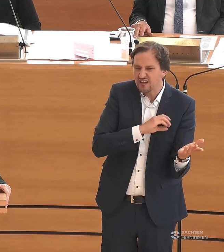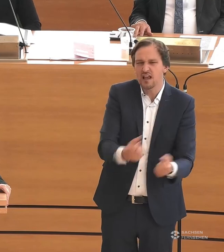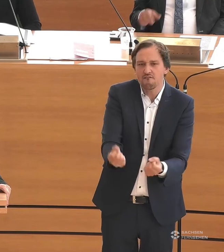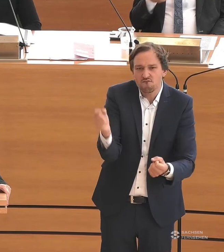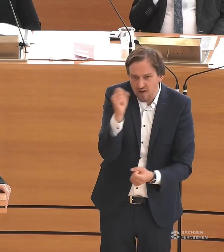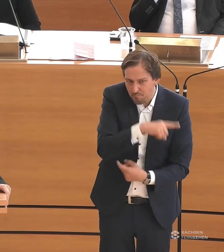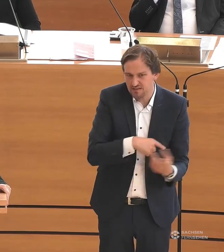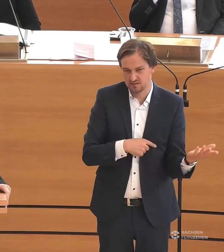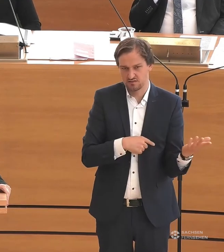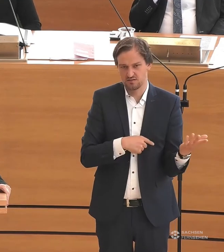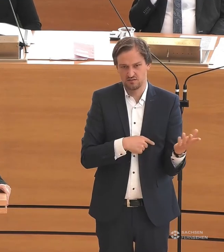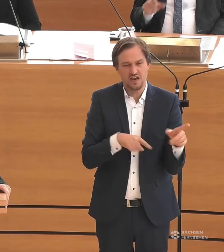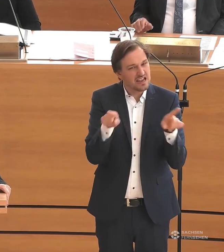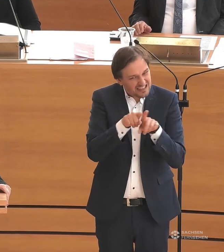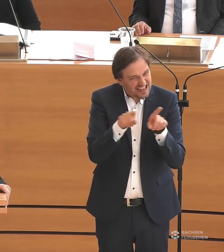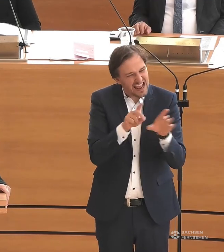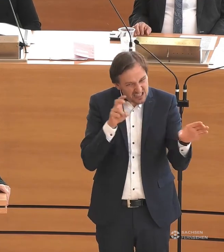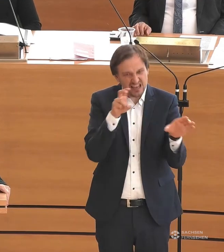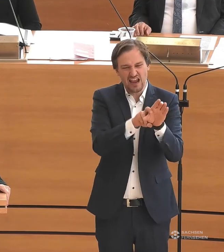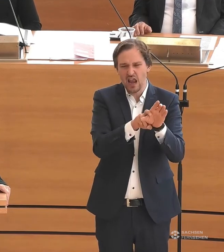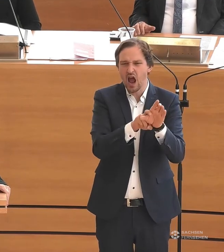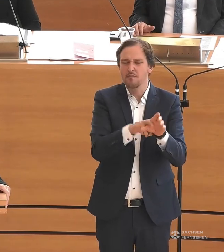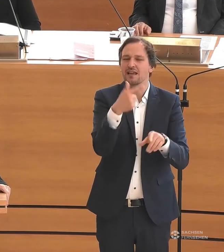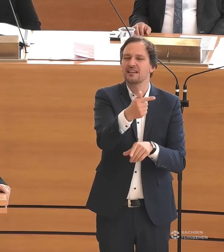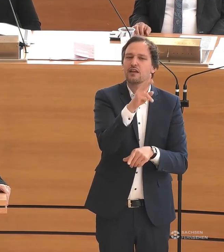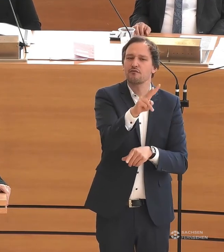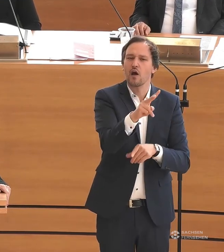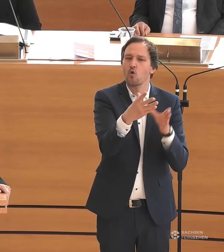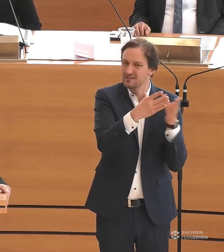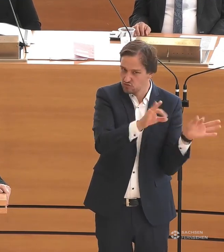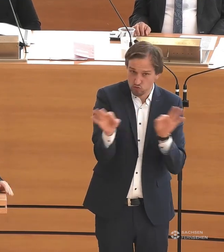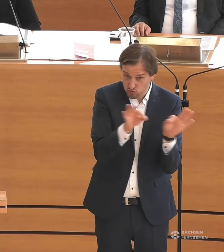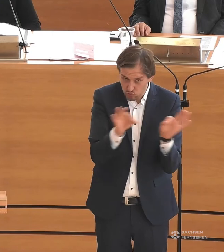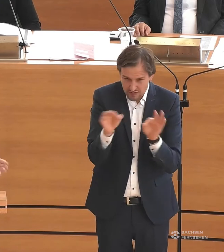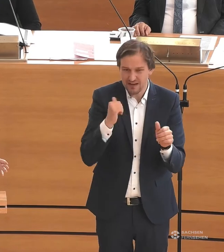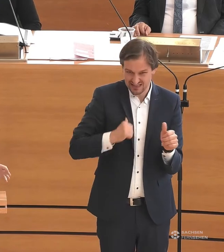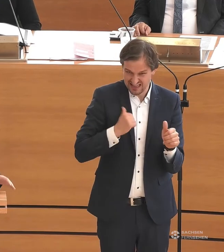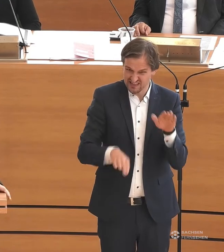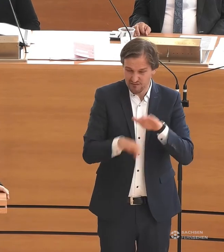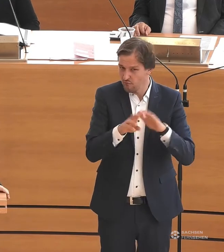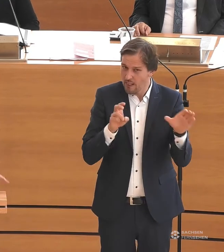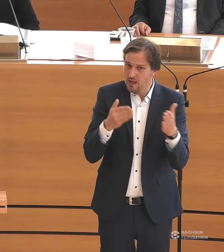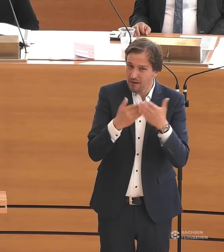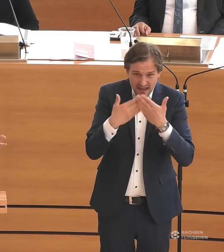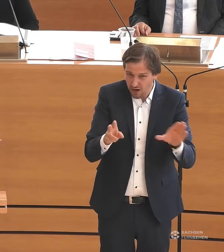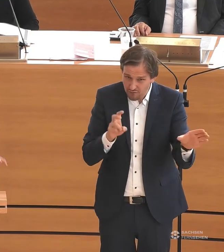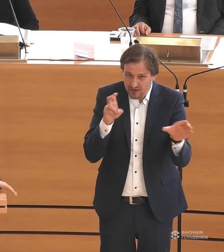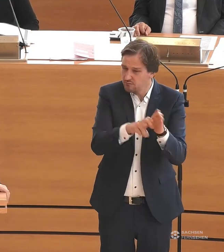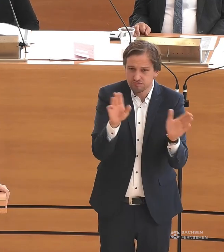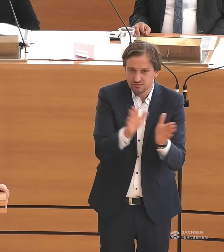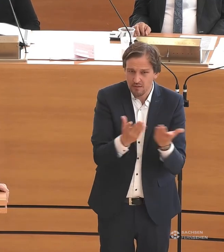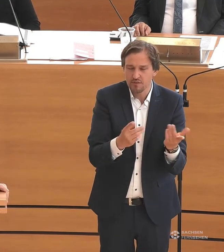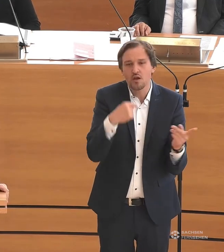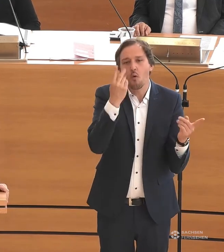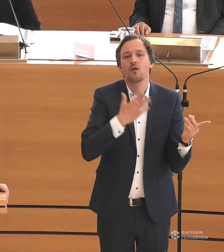Meilenstein für gleiche Teilhabe an TV- und Streamingdiensten zu schaffen. Ich muss das gar nicht weiter ausführen. Das macht morgen meine Kollegin